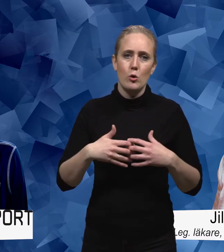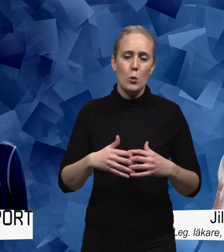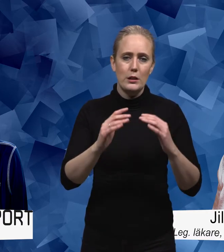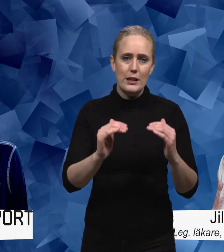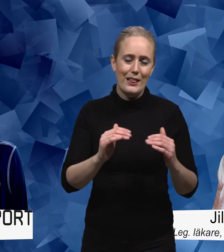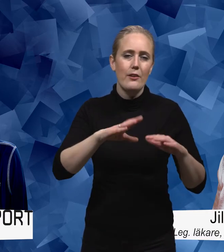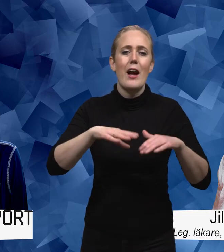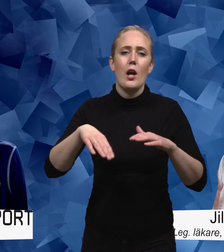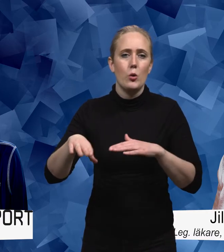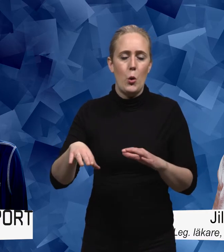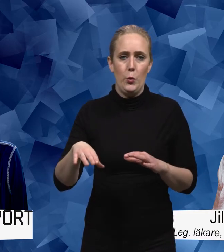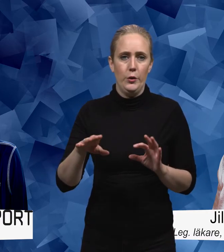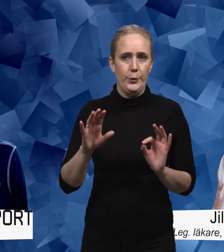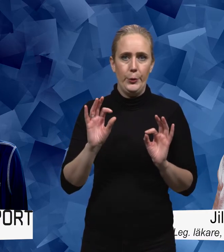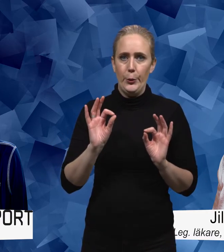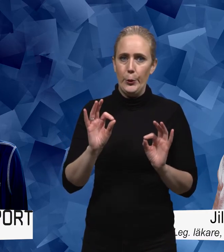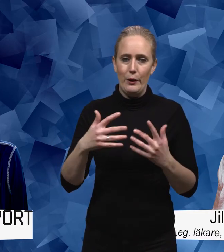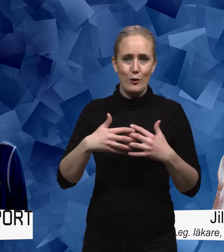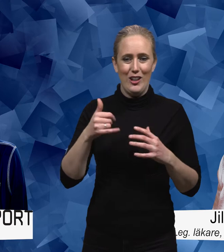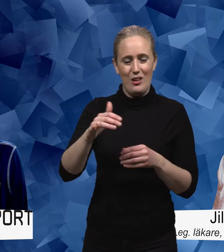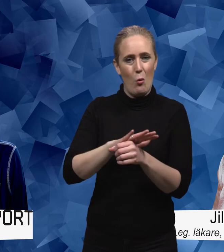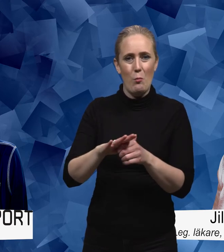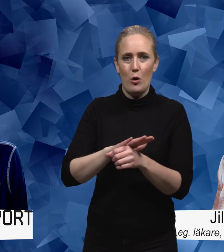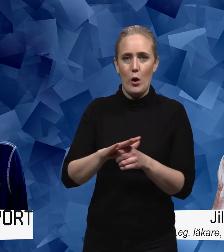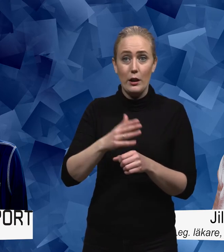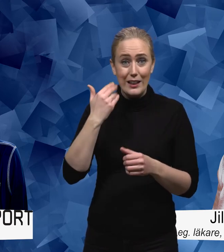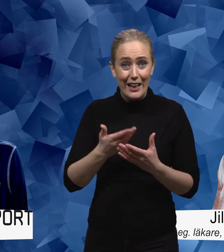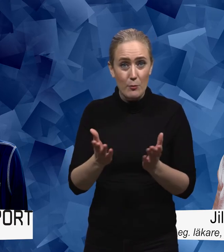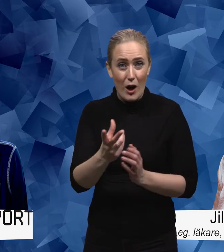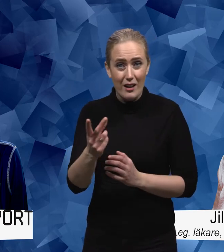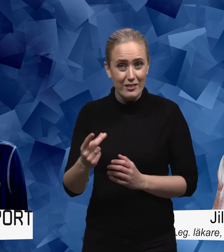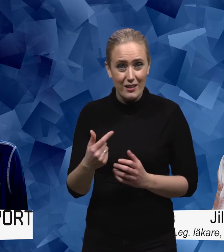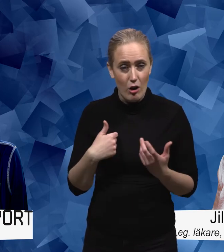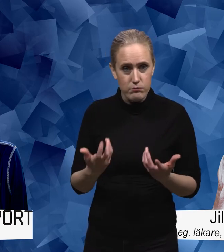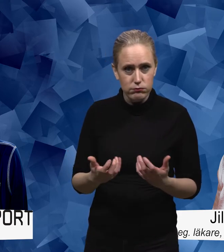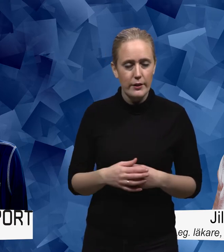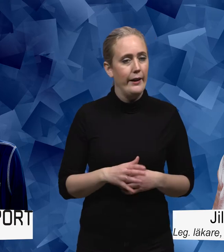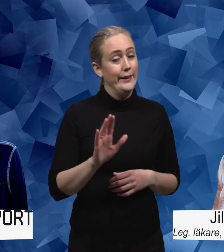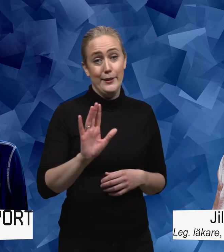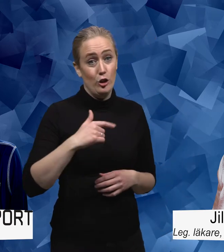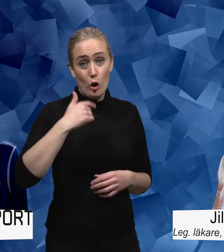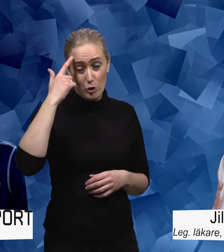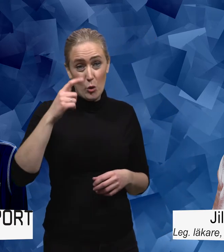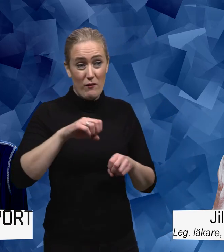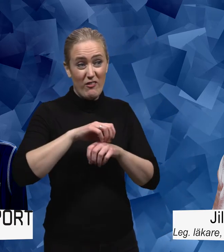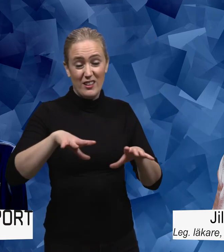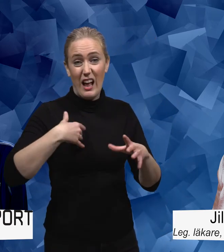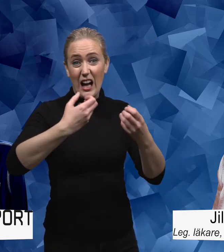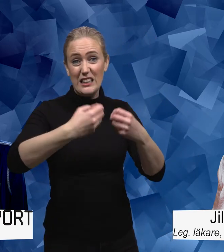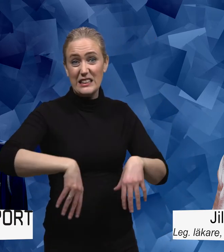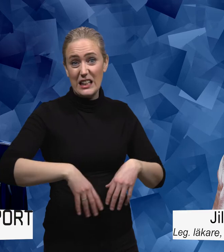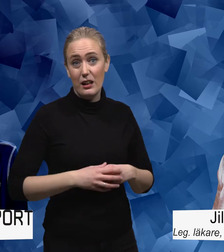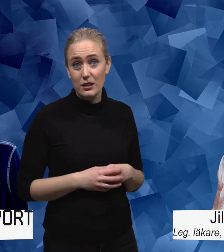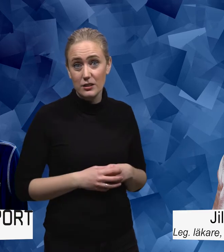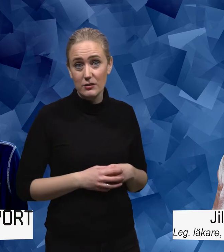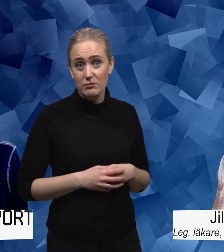hur benägen man är att försöka erbjuda någonting annat just nu jag tror det är inställt det mesta faktiskt det är en stor